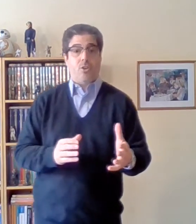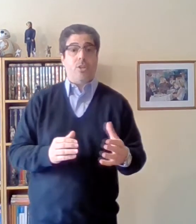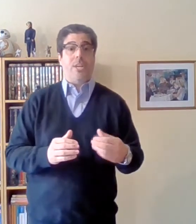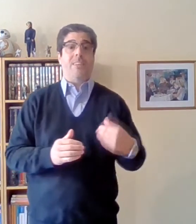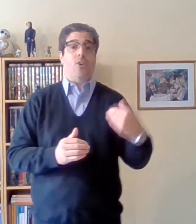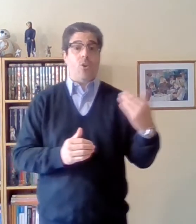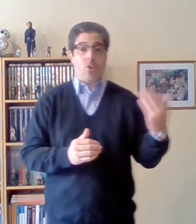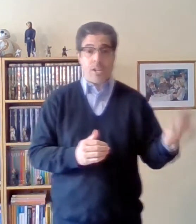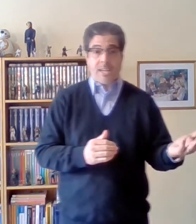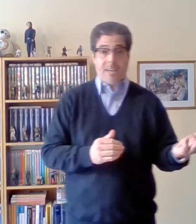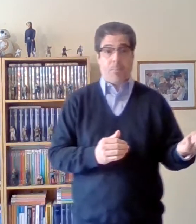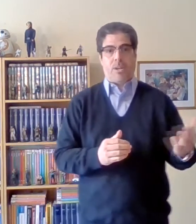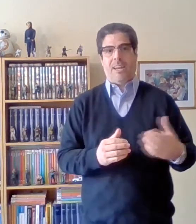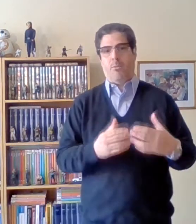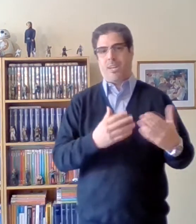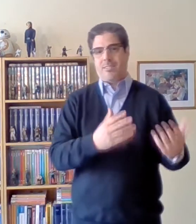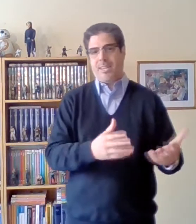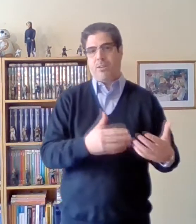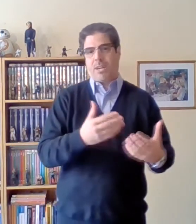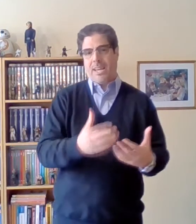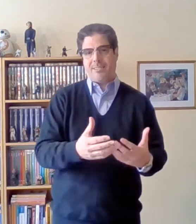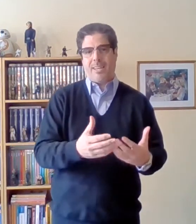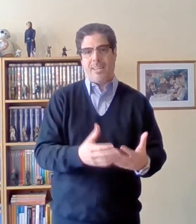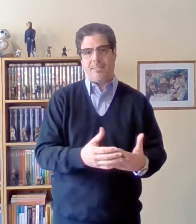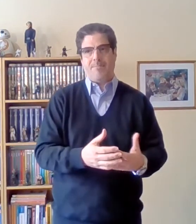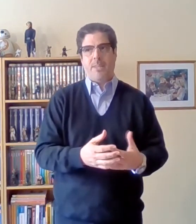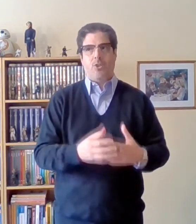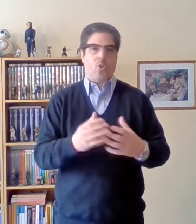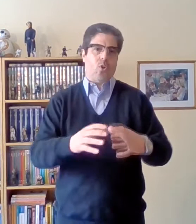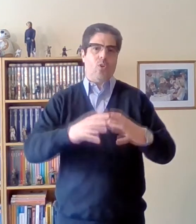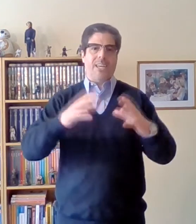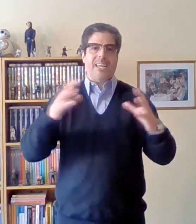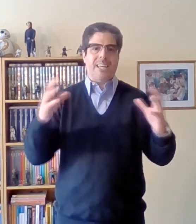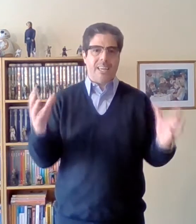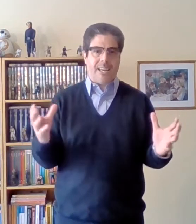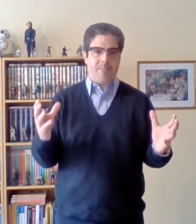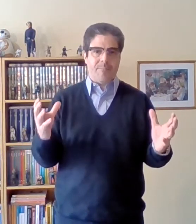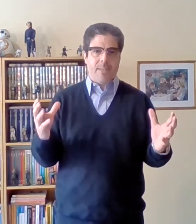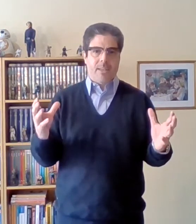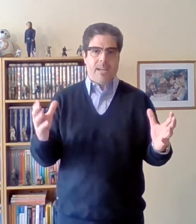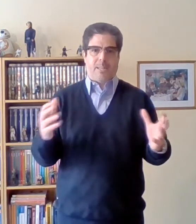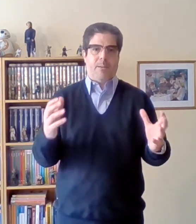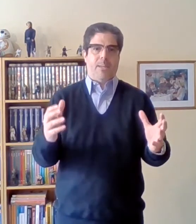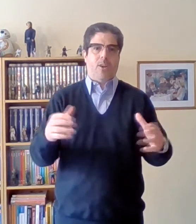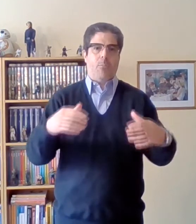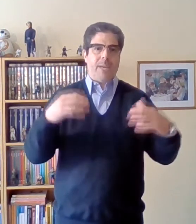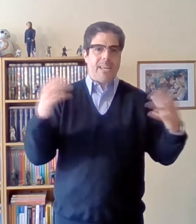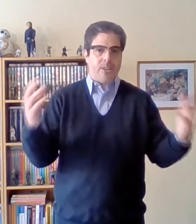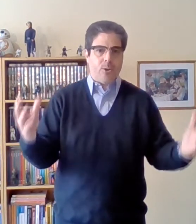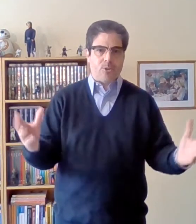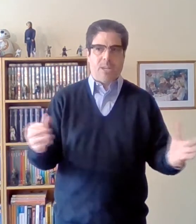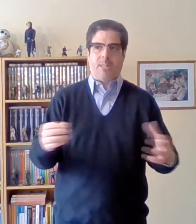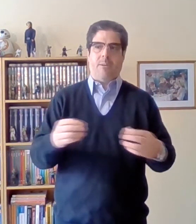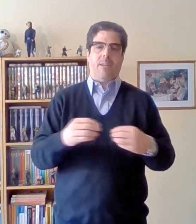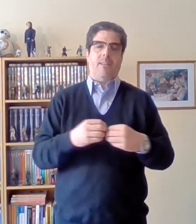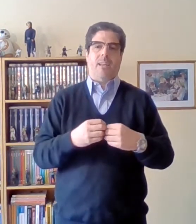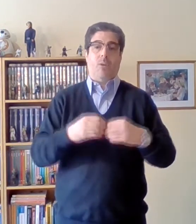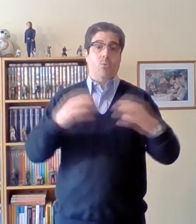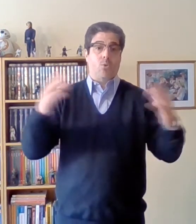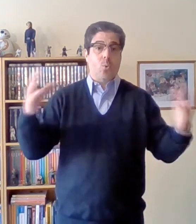ideológica porque la burguesía lo que hace es todo lo que genera a través de los medios a través de la cultura